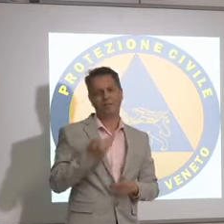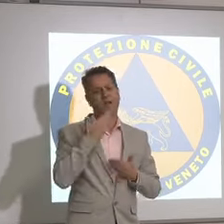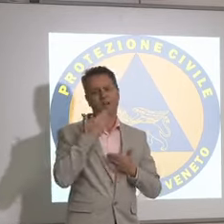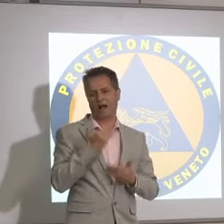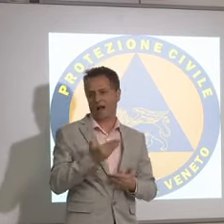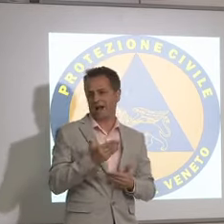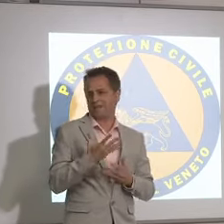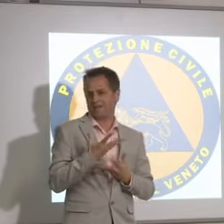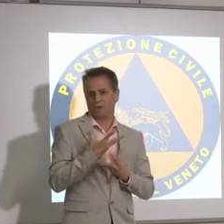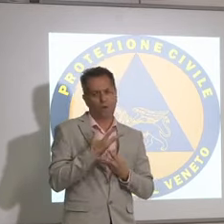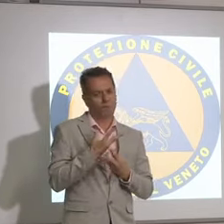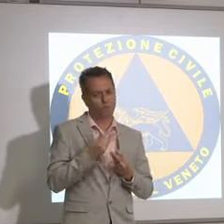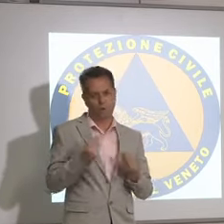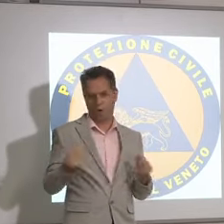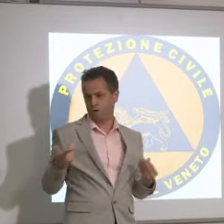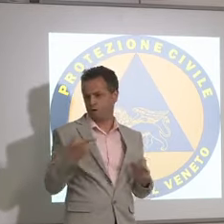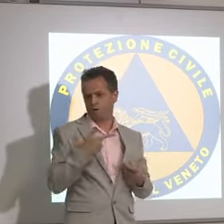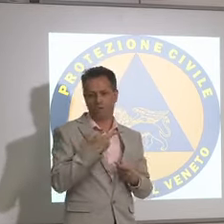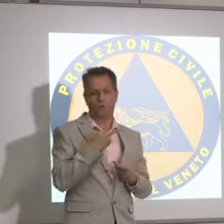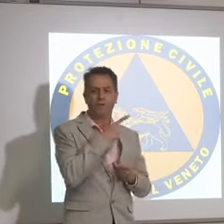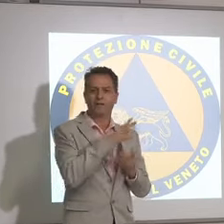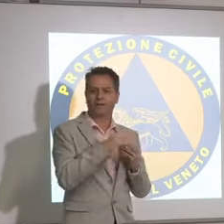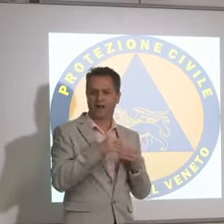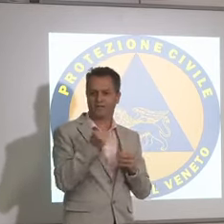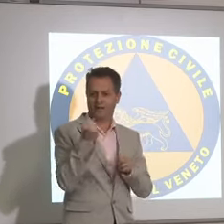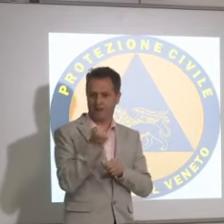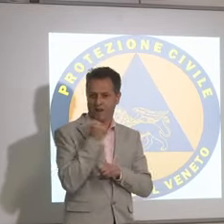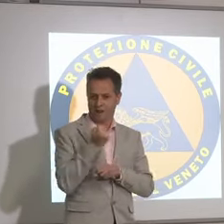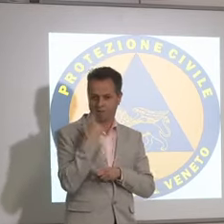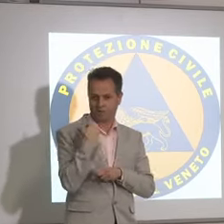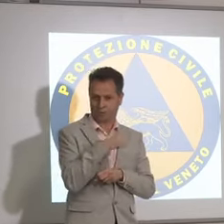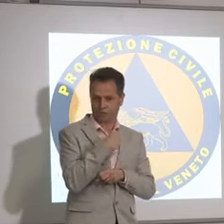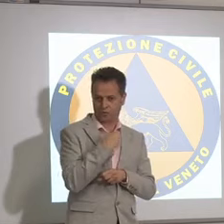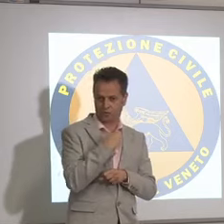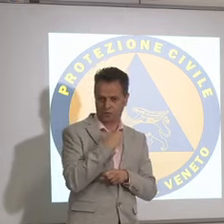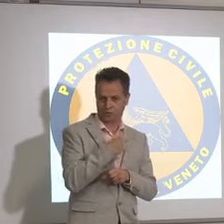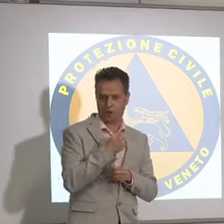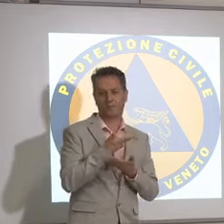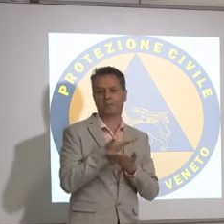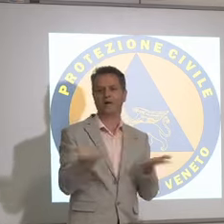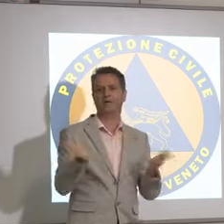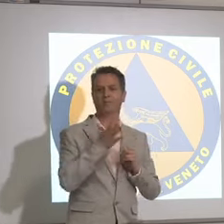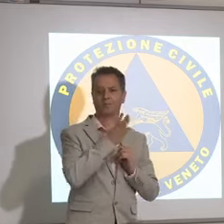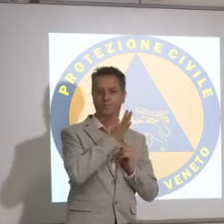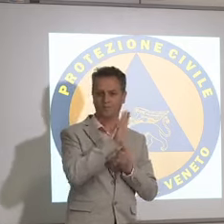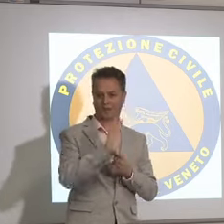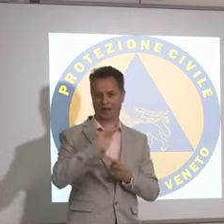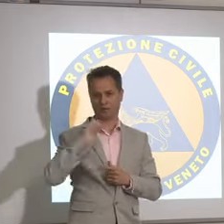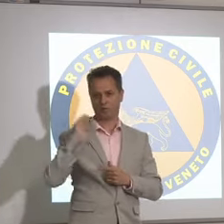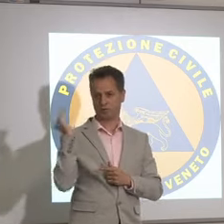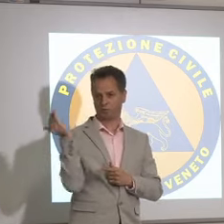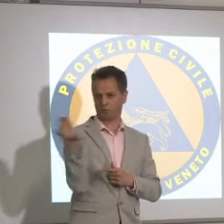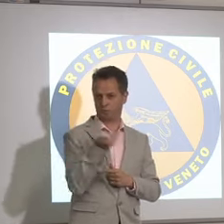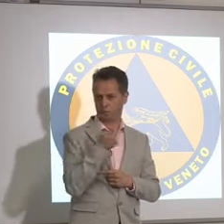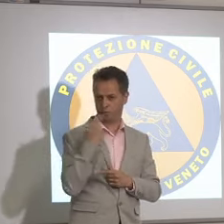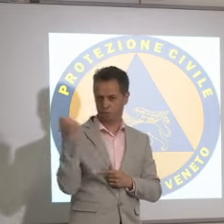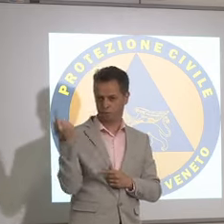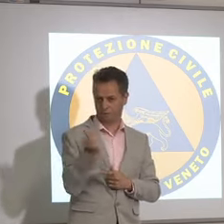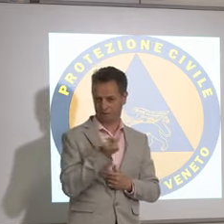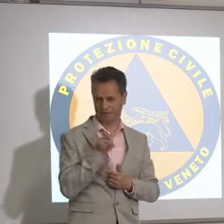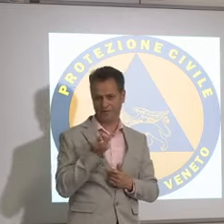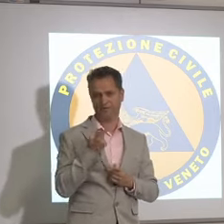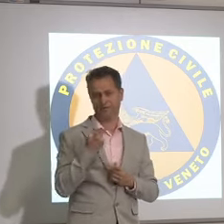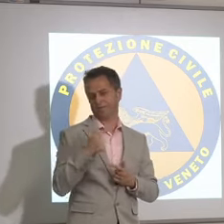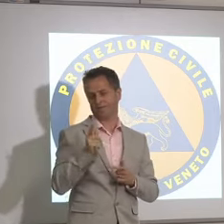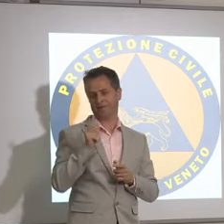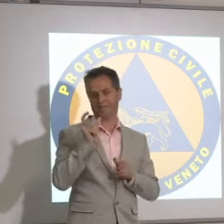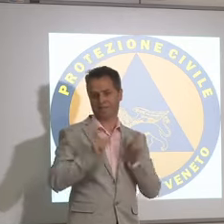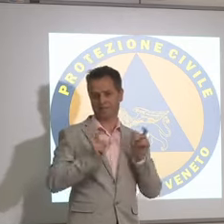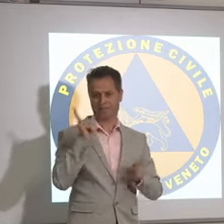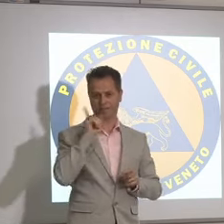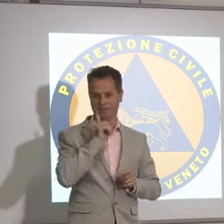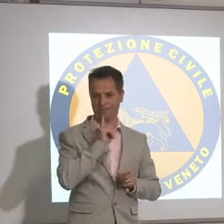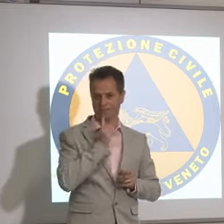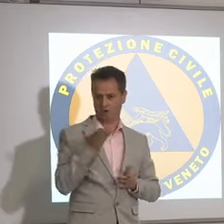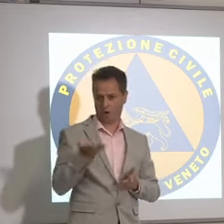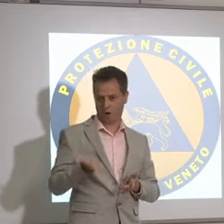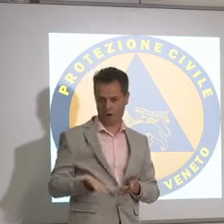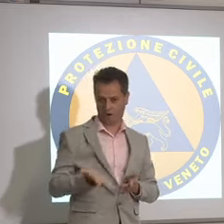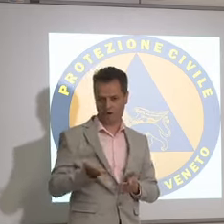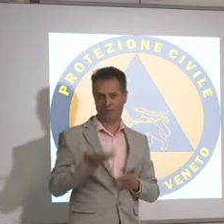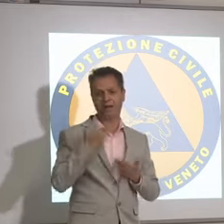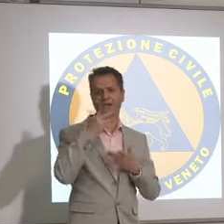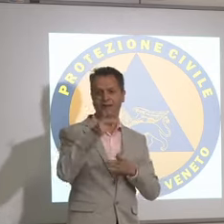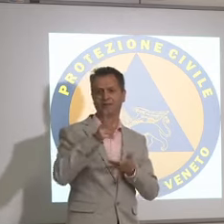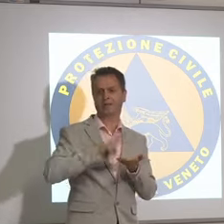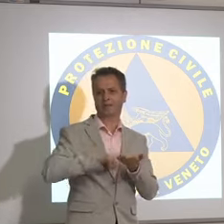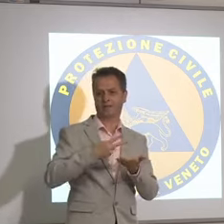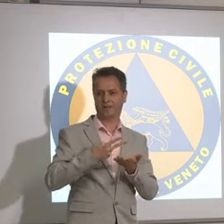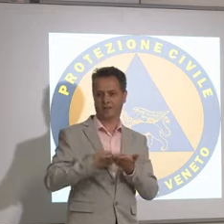sono venuto qui innanzitutto per ringraziarla tantissimo per il suo lavoro che ha fatto e ha dimostrato insomma tutte le